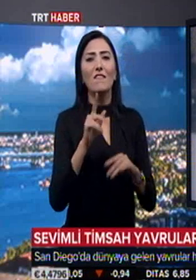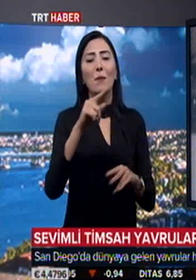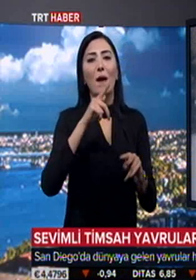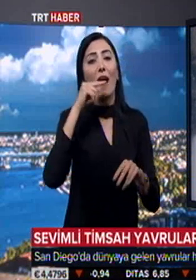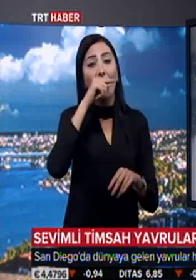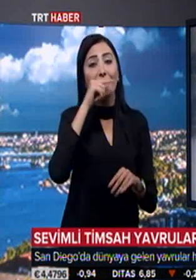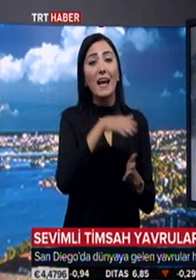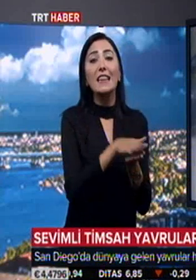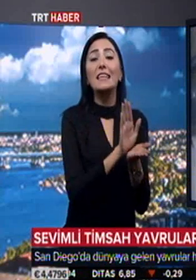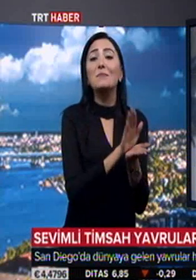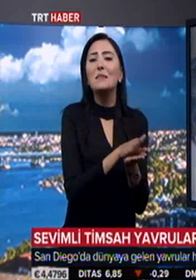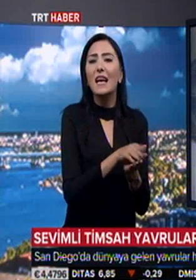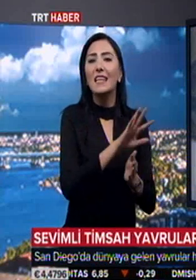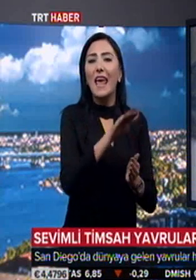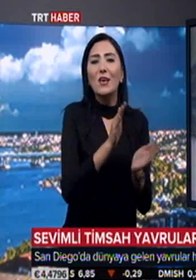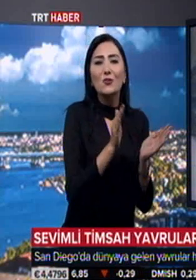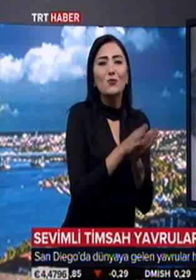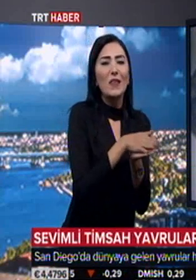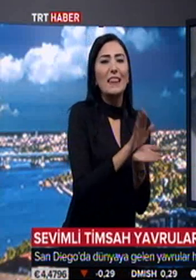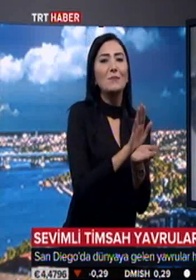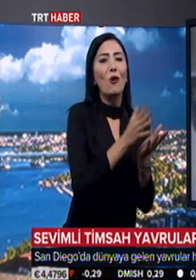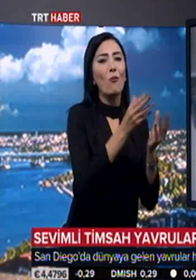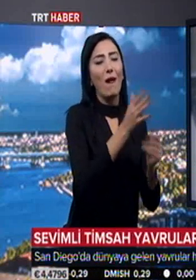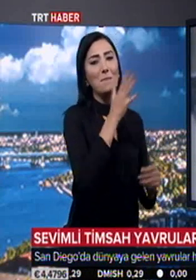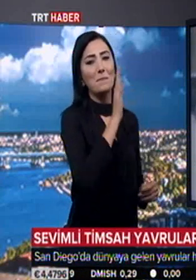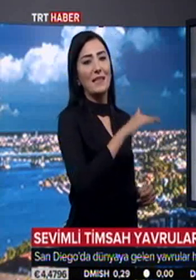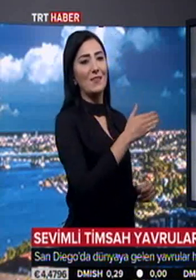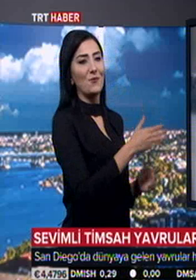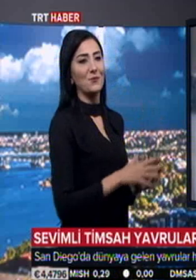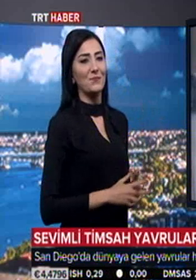Batı Afrika cüce timsahları en küçük timsah türü olarak biliniyor.